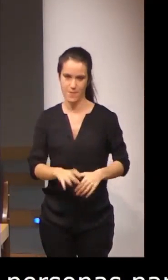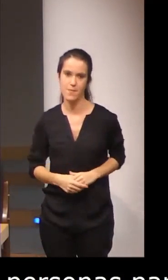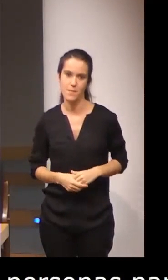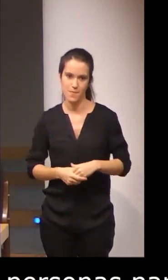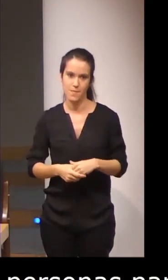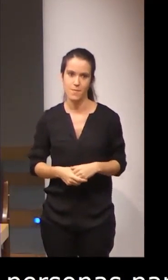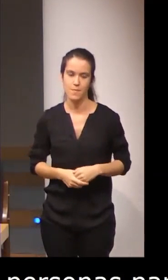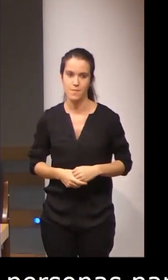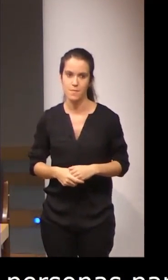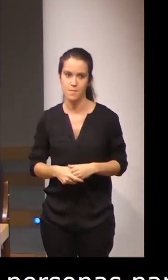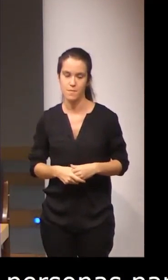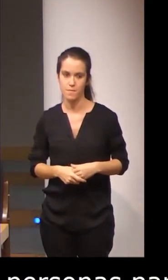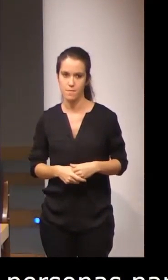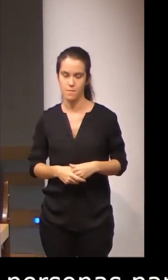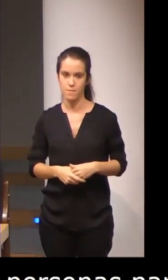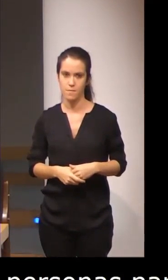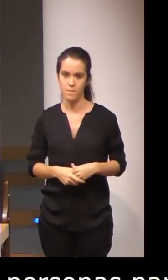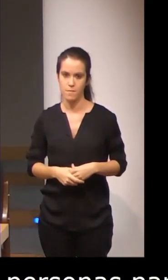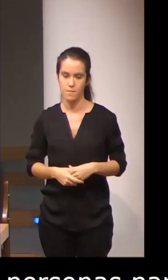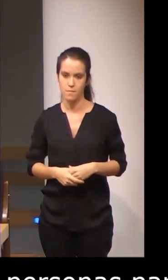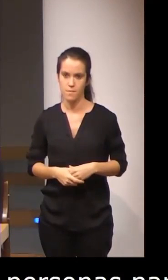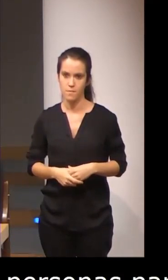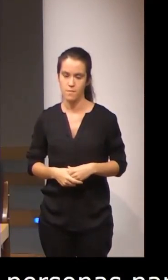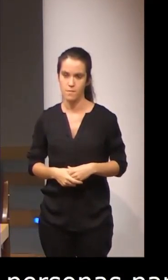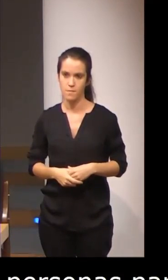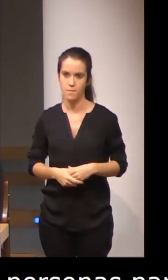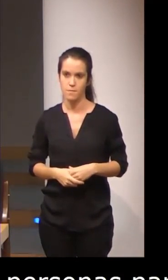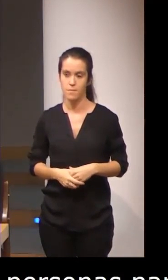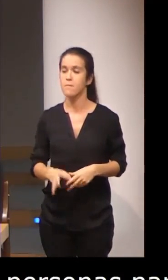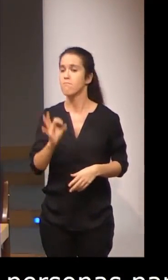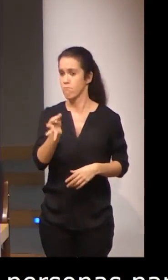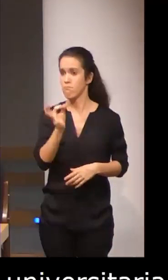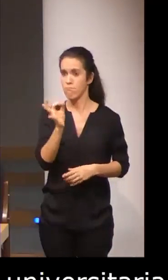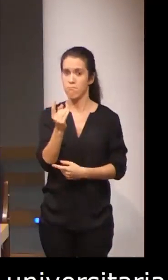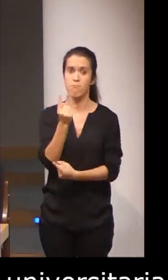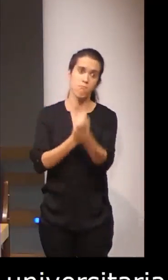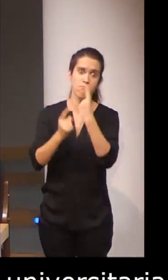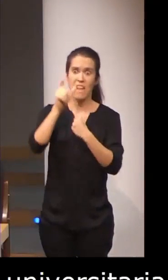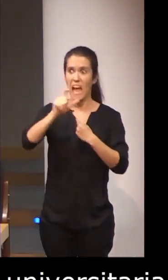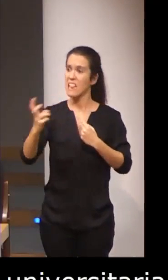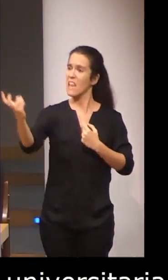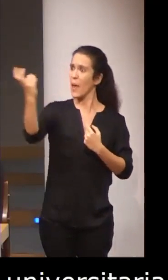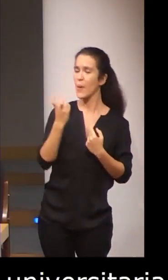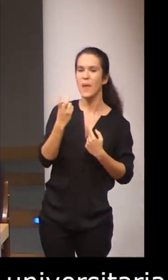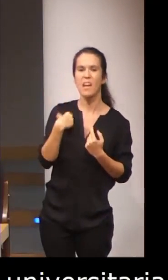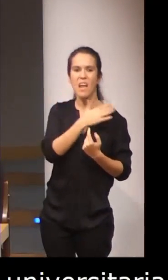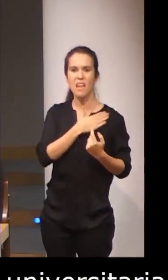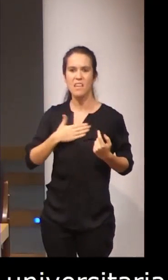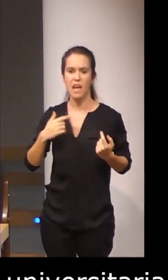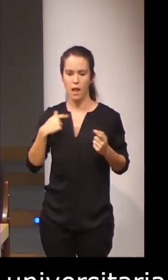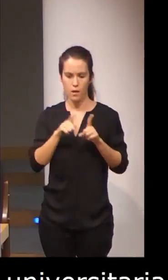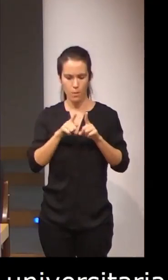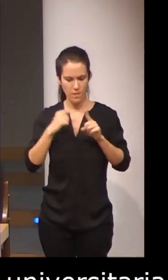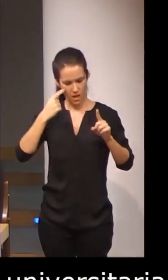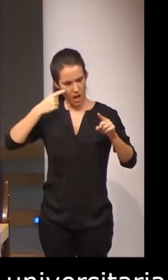Es verdad que también acuden a nosotros personas interesadas en que se les reconozca de forma oficial